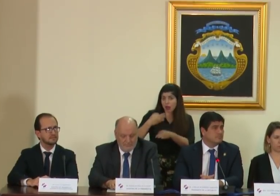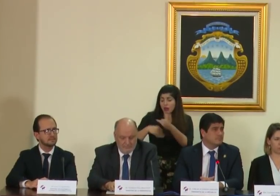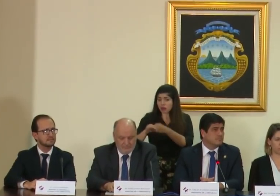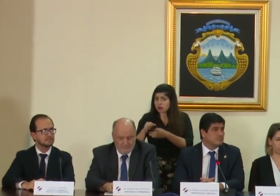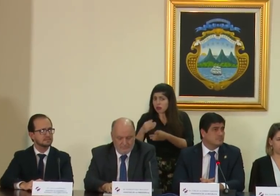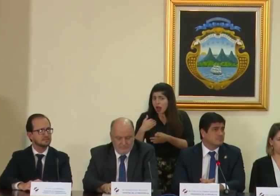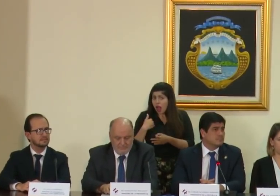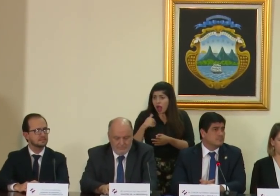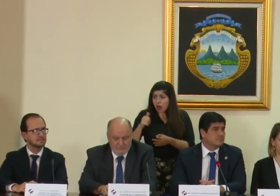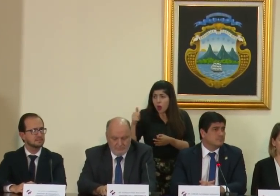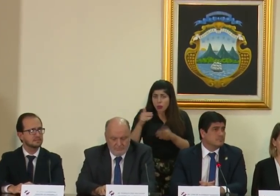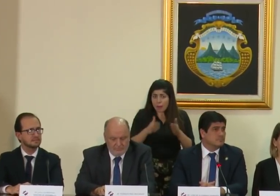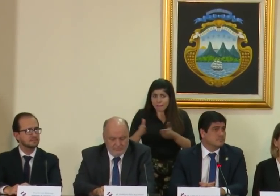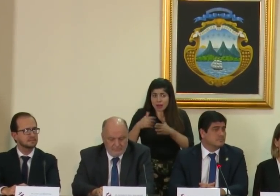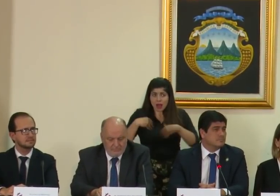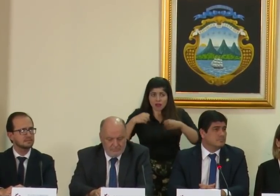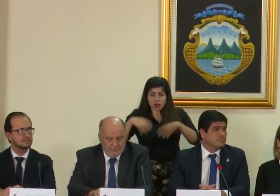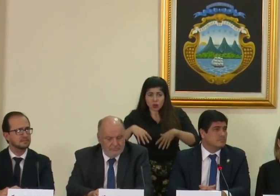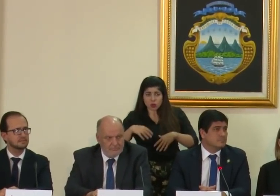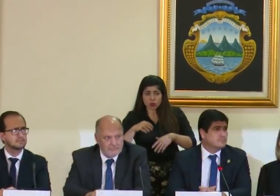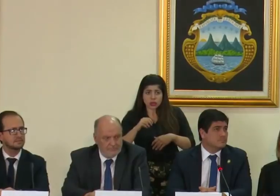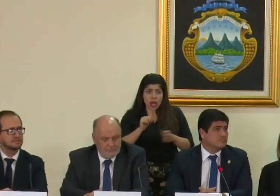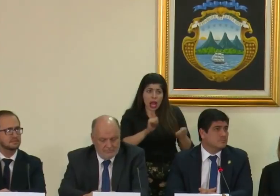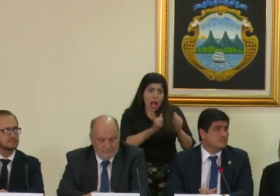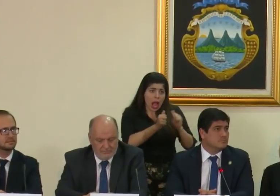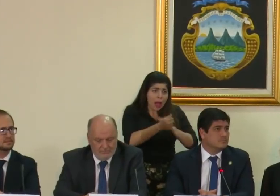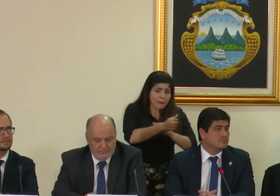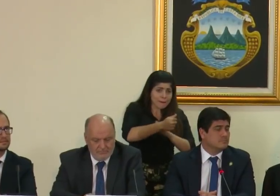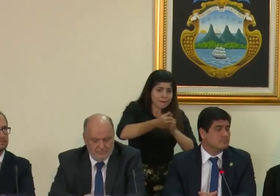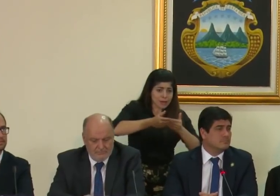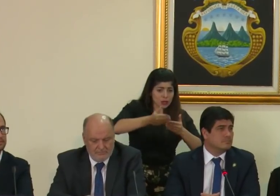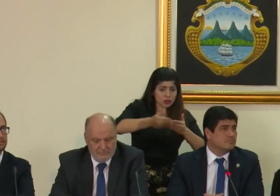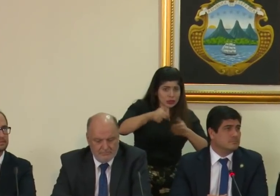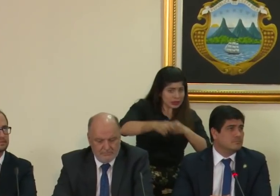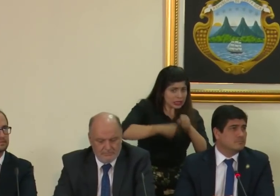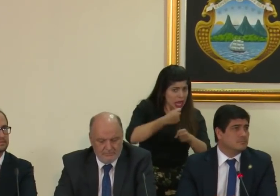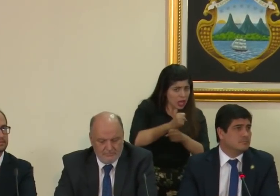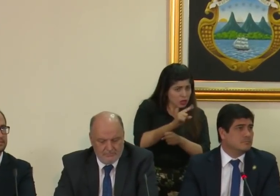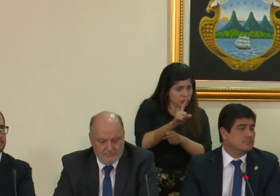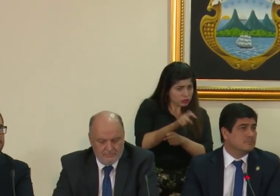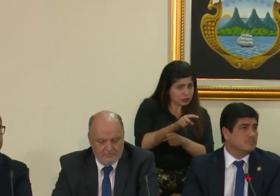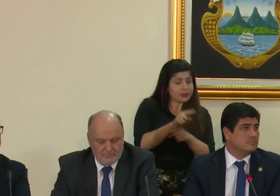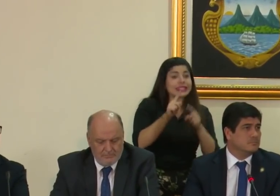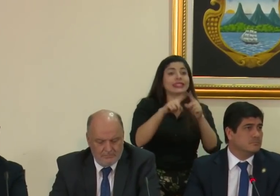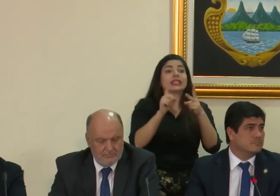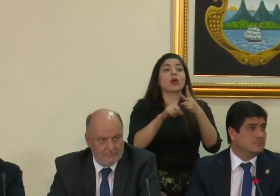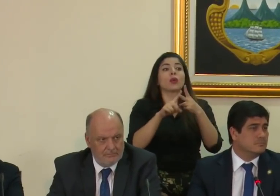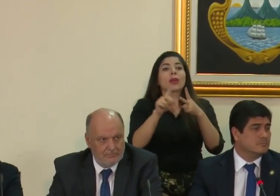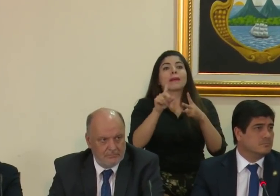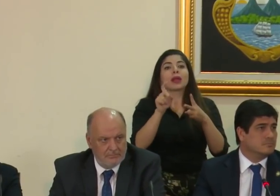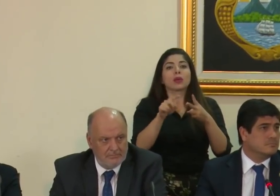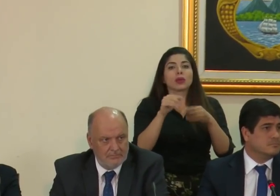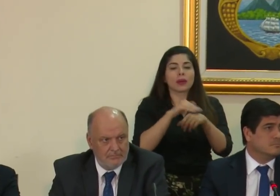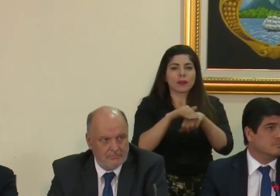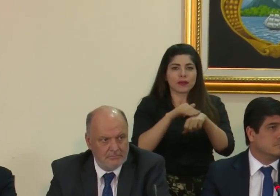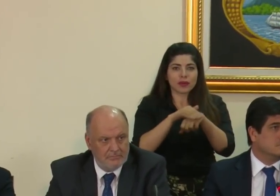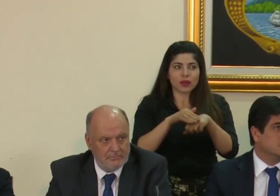renuncias, cambios, reacomodos en el transcurso de este año. Segunda pregunta, por favor,